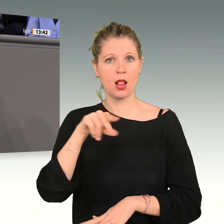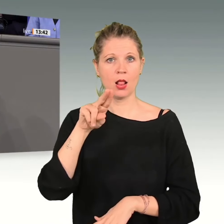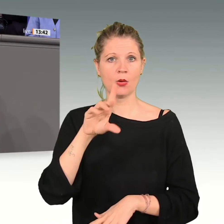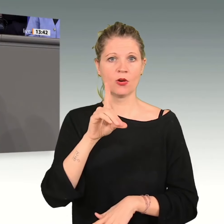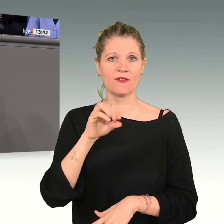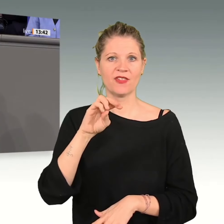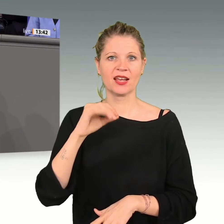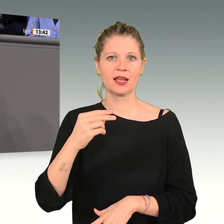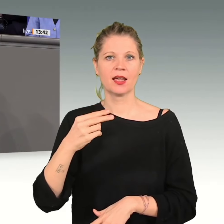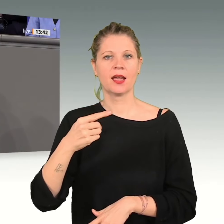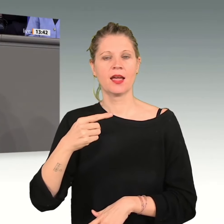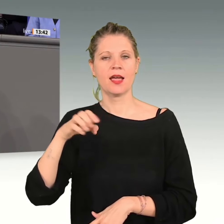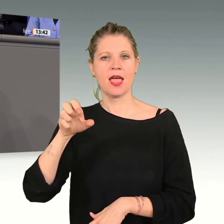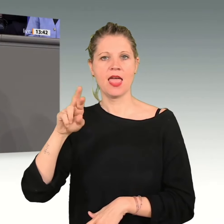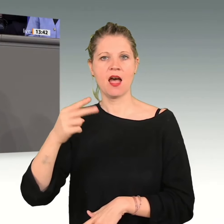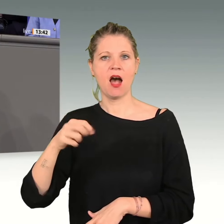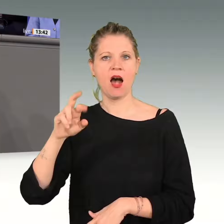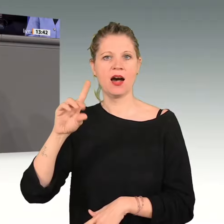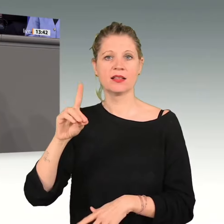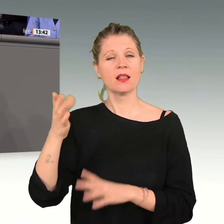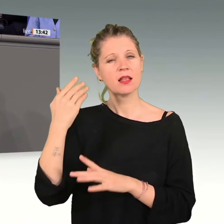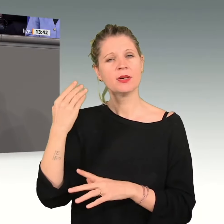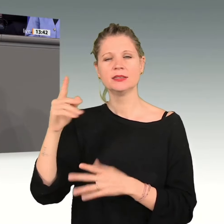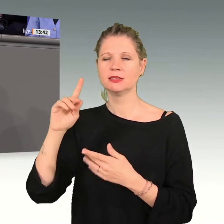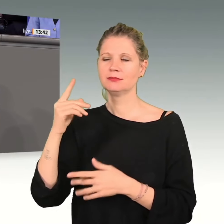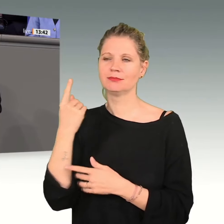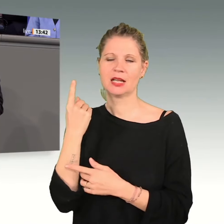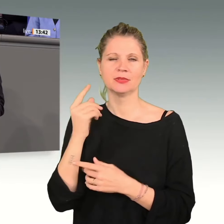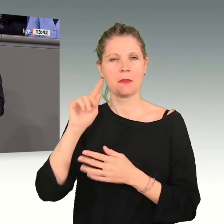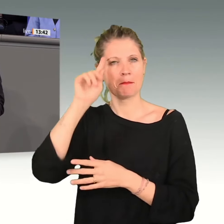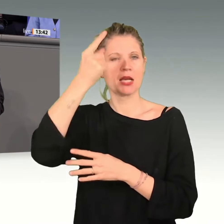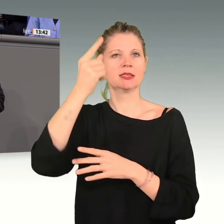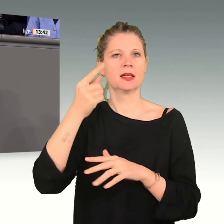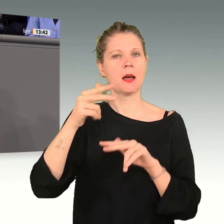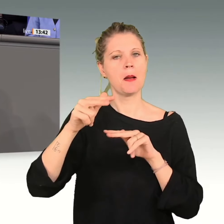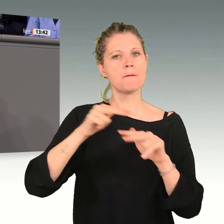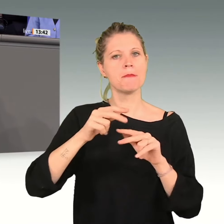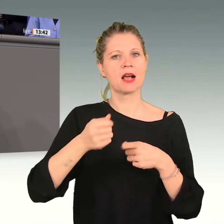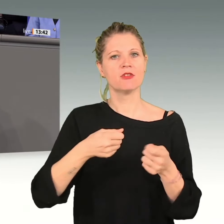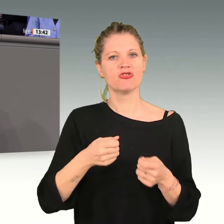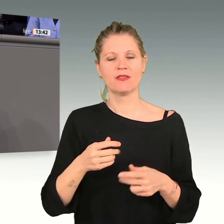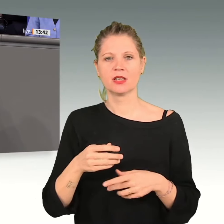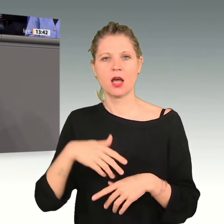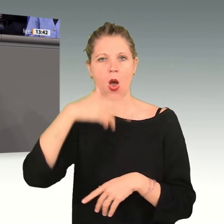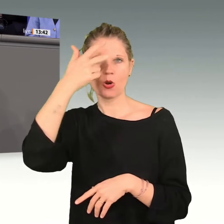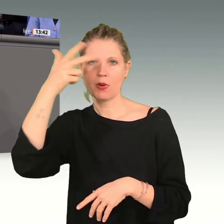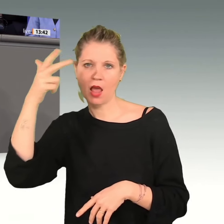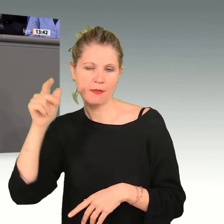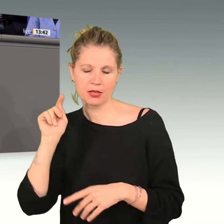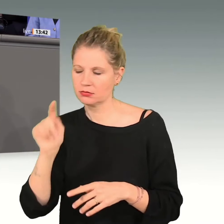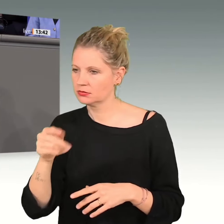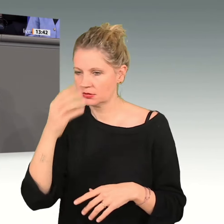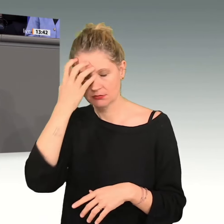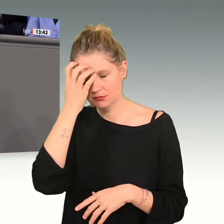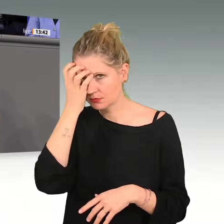Erhard, er war ein Meister der Marktwirtschaft. Robert Habeck, Herr Wirtschaftsminister, Sie sind der